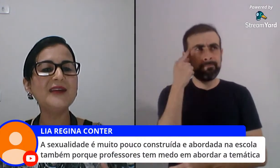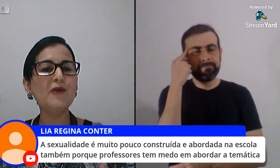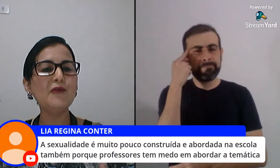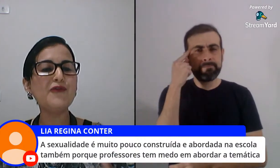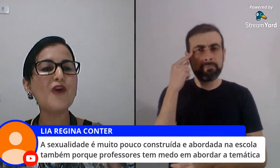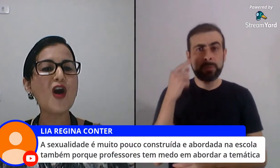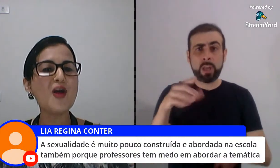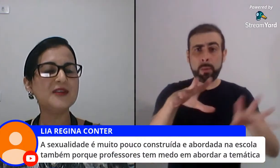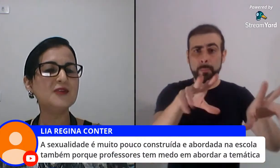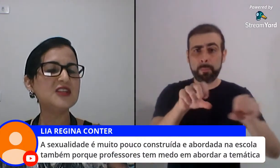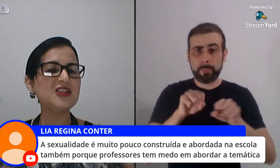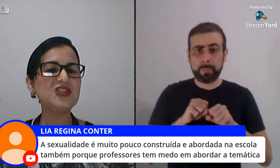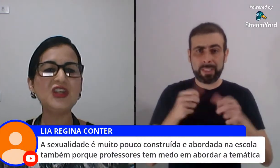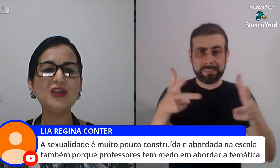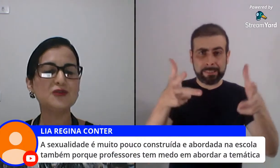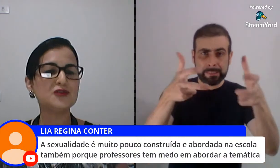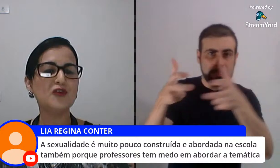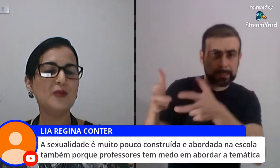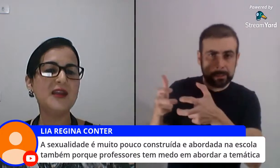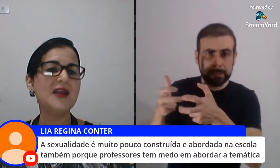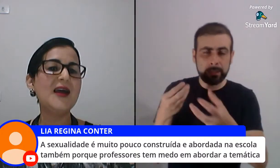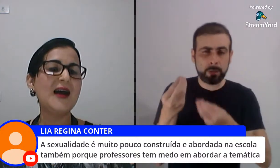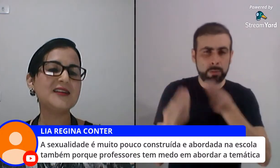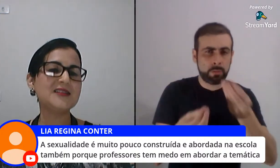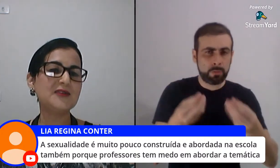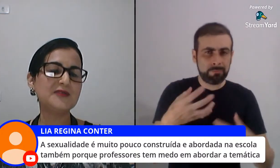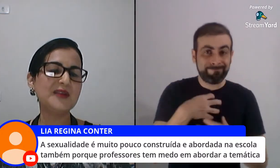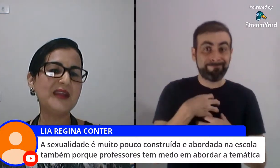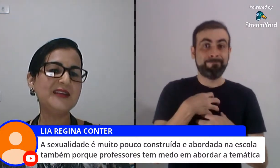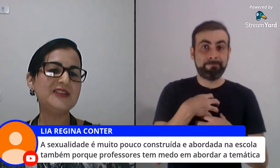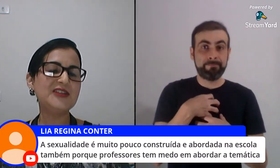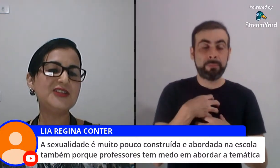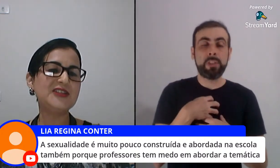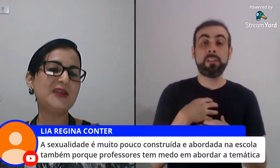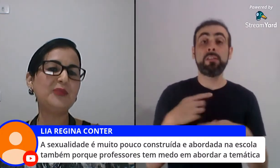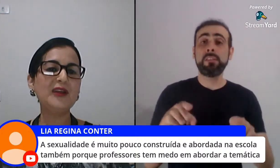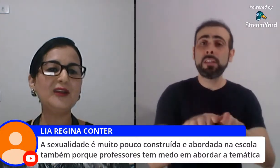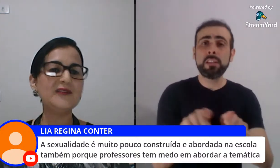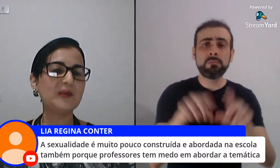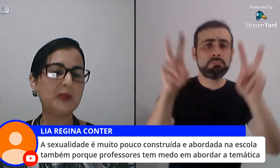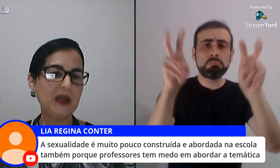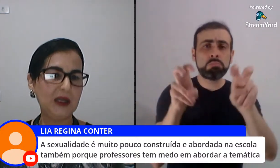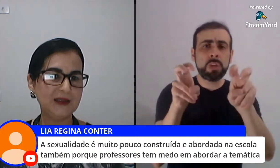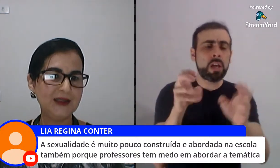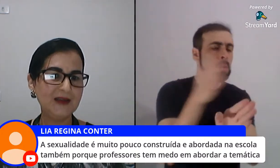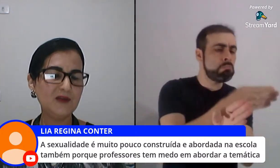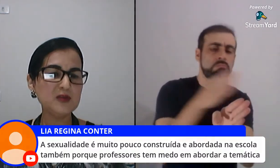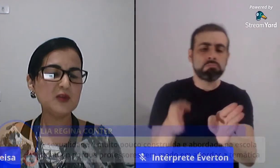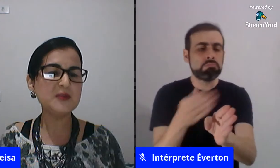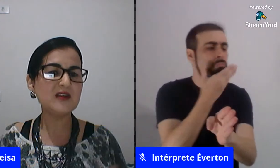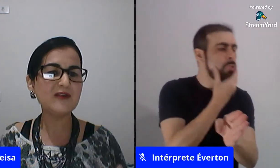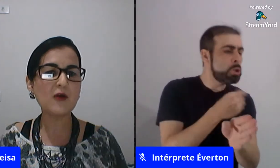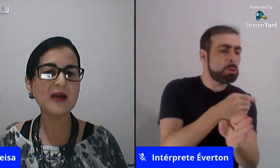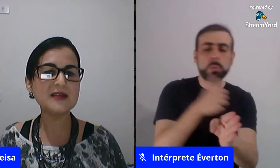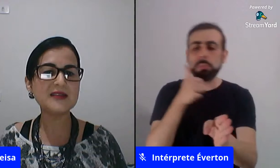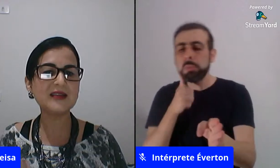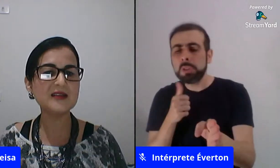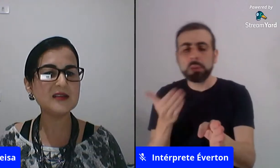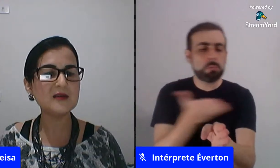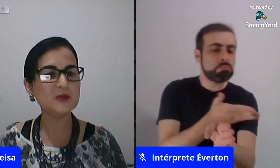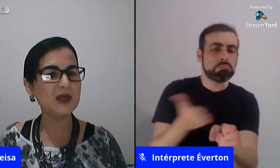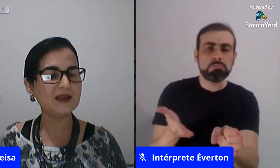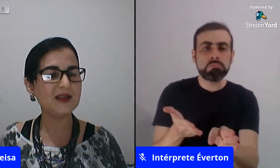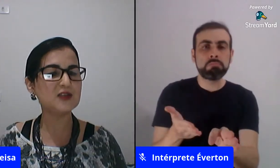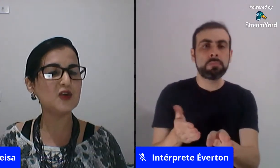dão forma dão sentido sobre a questão também de ser menino e ser menina vamos observar com mais